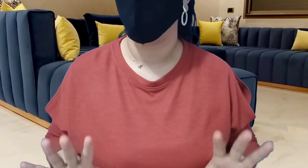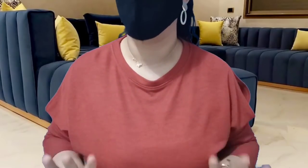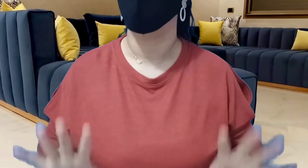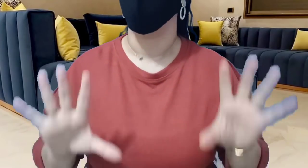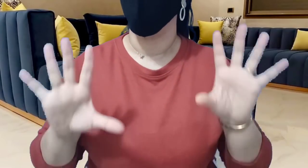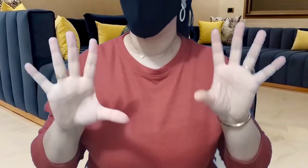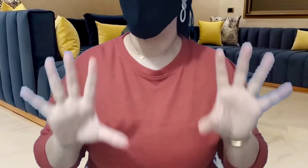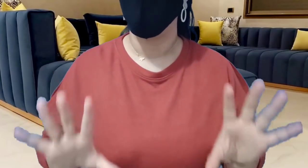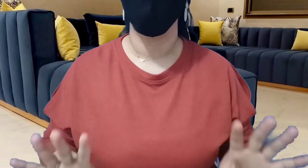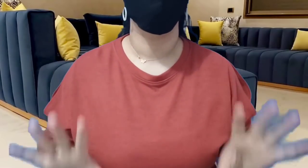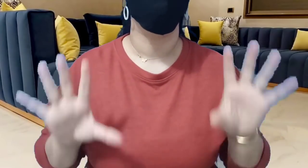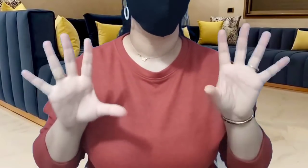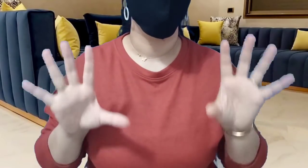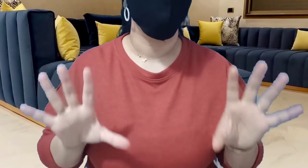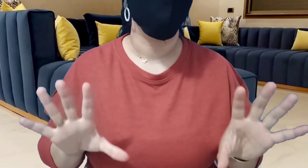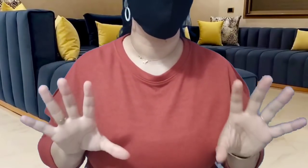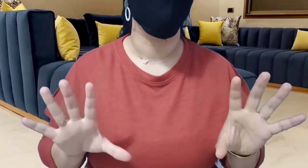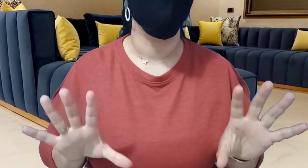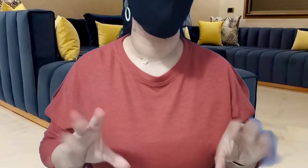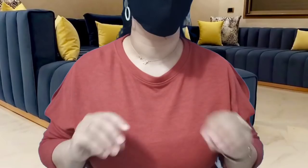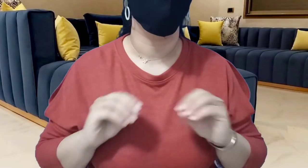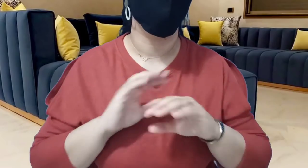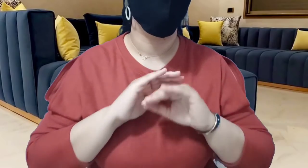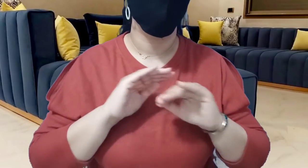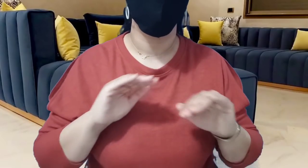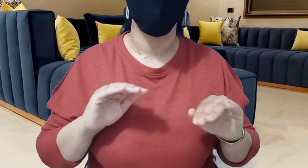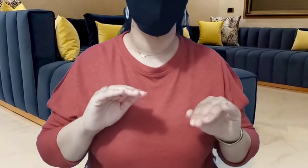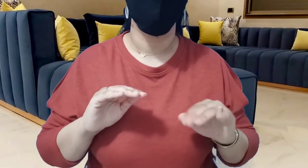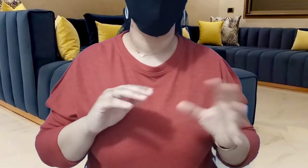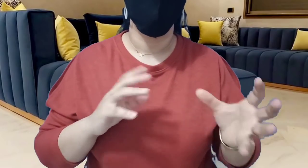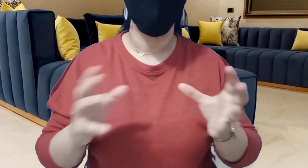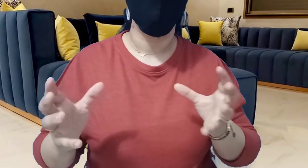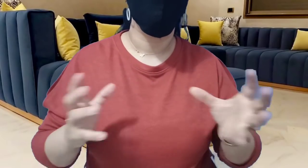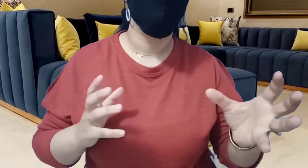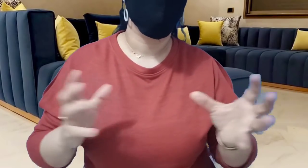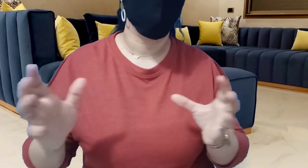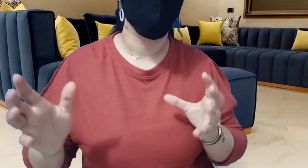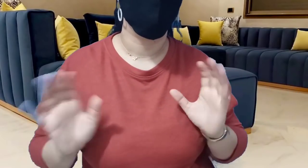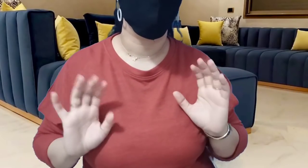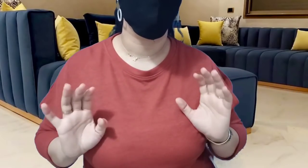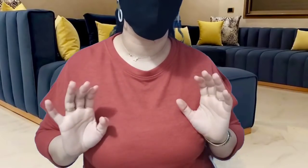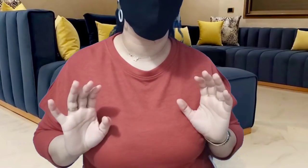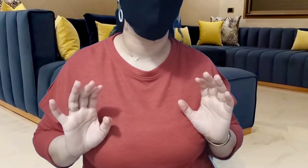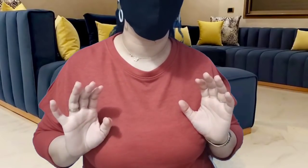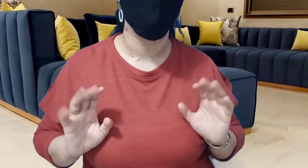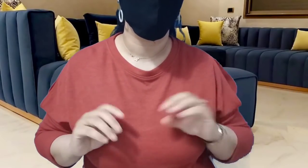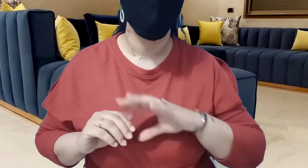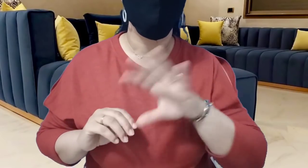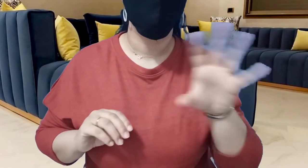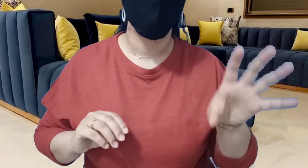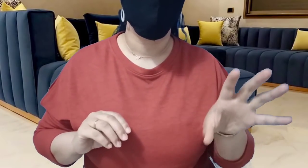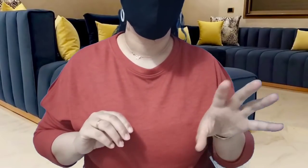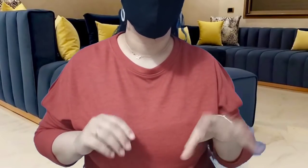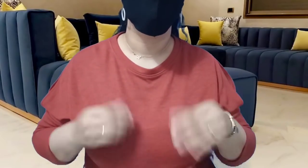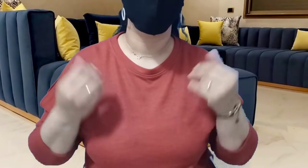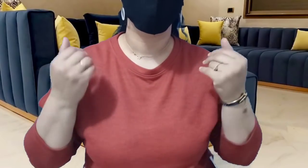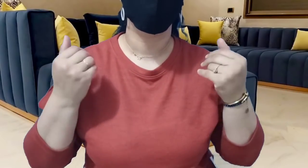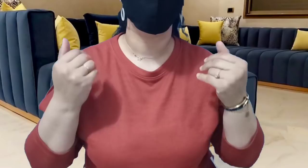ما كتعطيهم مش حتى الوقت راه من يد ليد من يد ليد مساكن كل شي ربي الجيرا اللي